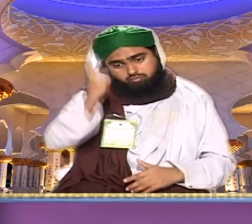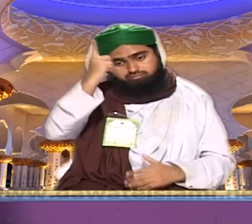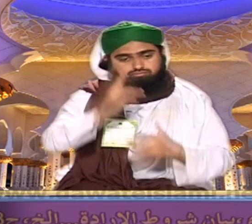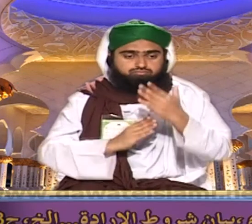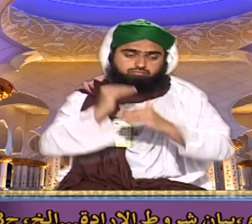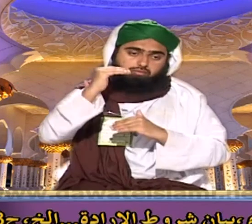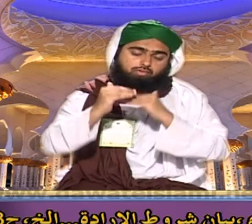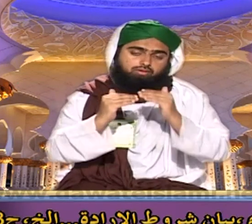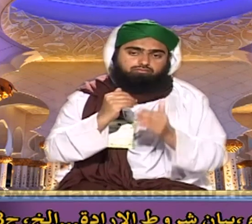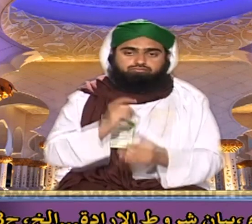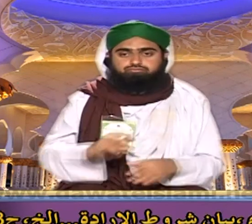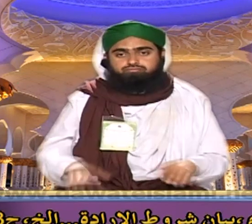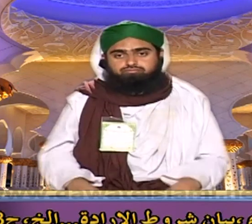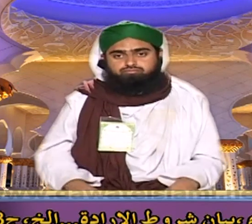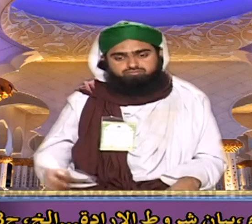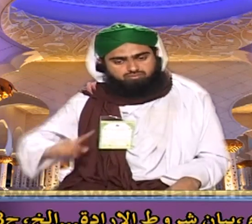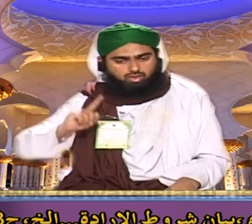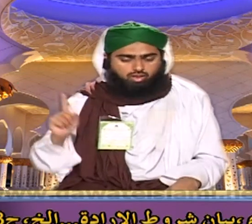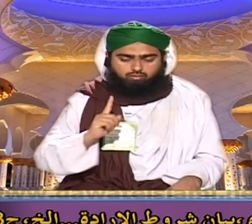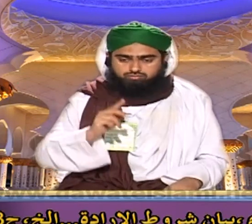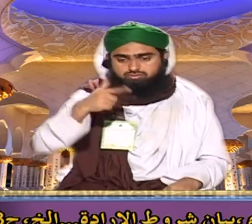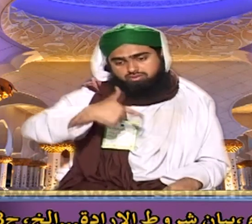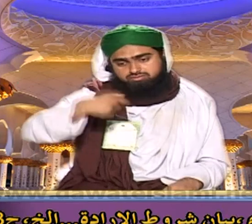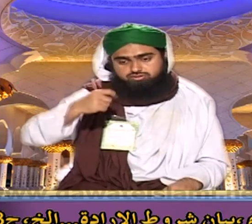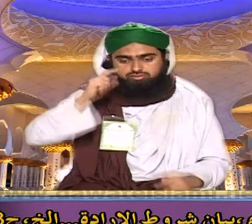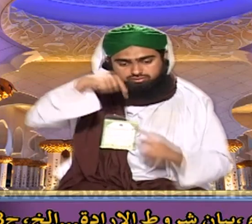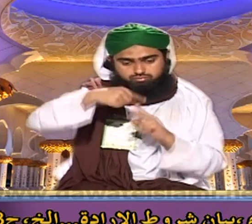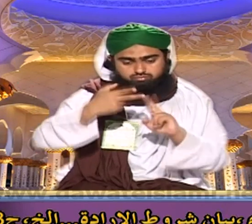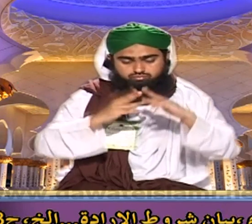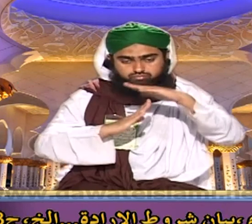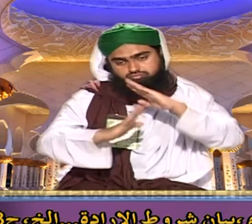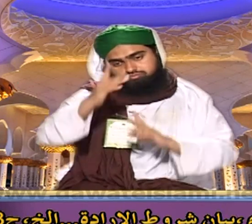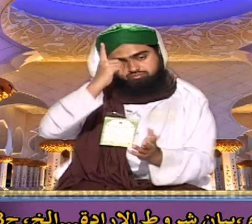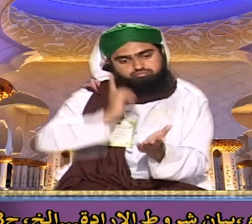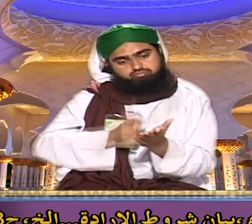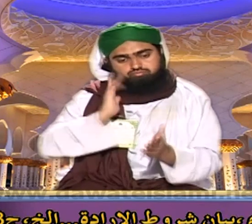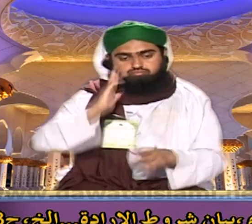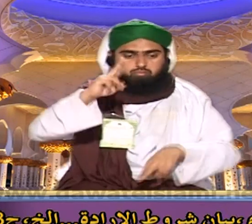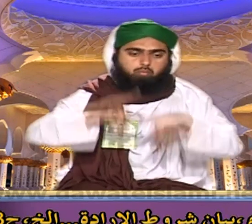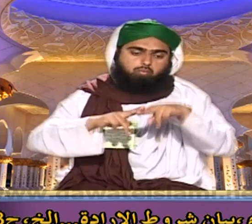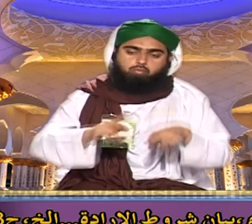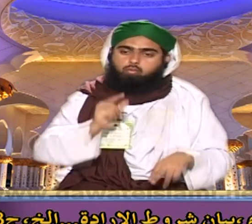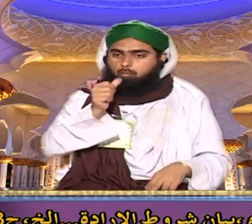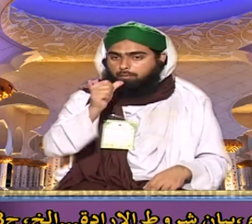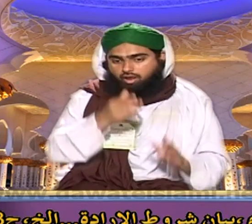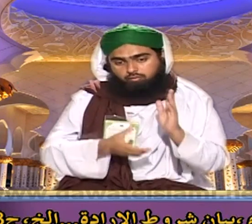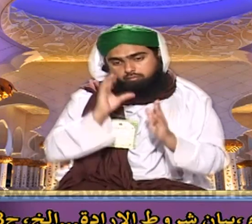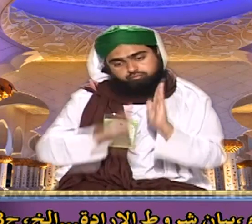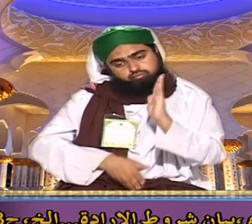اجمع اس بات پر کہ زیادہ پانی پینے سے نیند زیادہ تنیا تو کھانے پینے میں کبھی